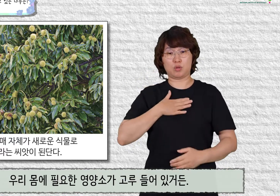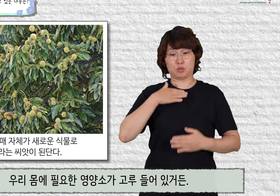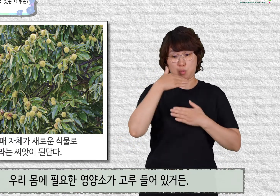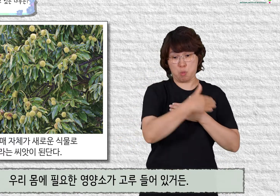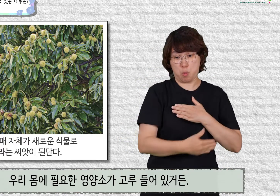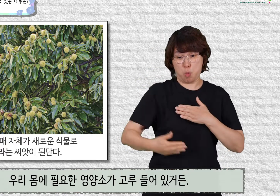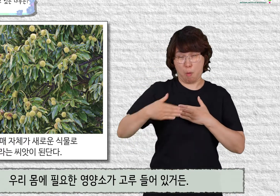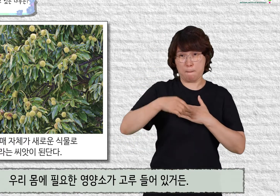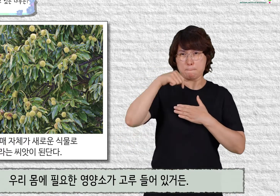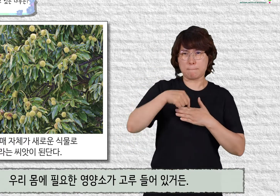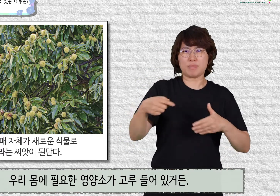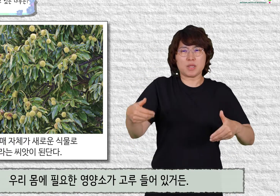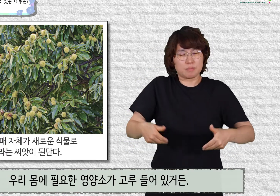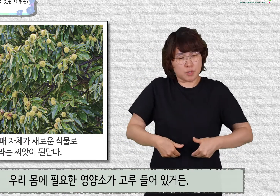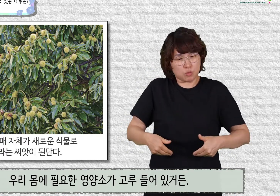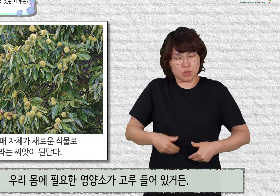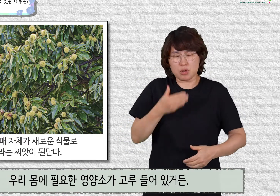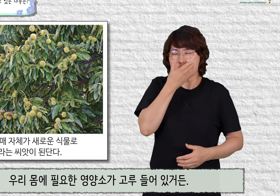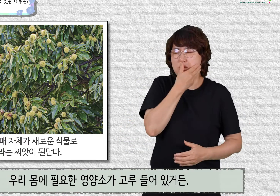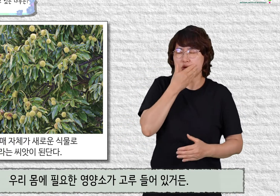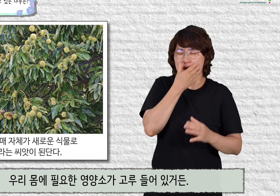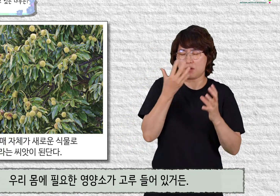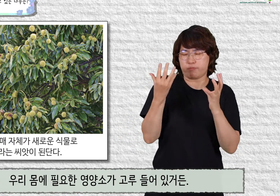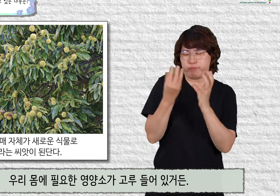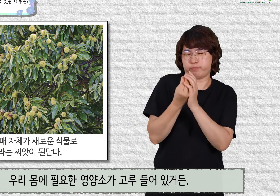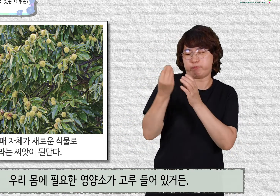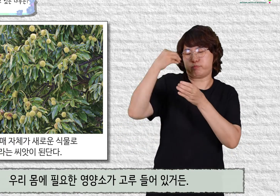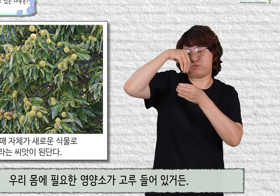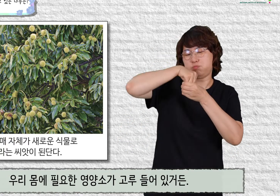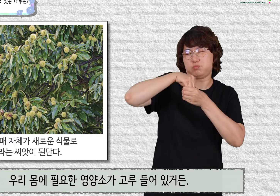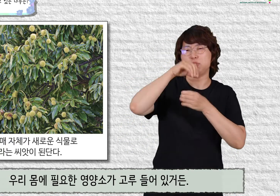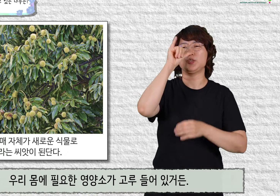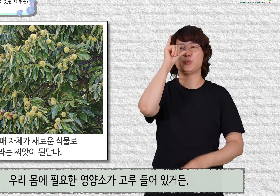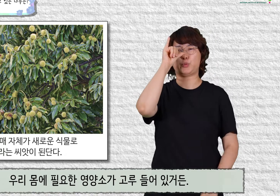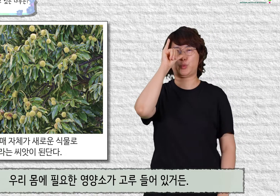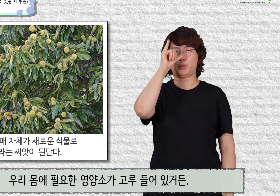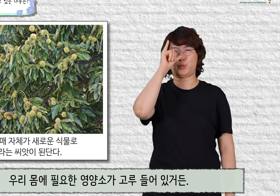우리 몸에 필요한 영양소가 고루 들어 있거든.